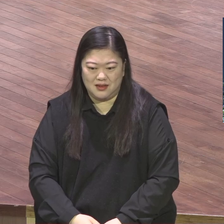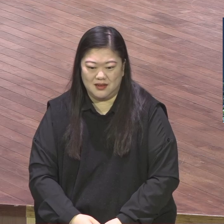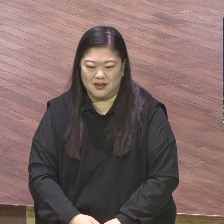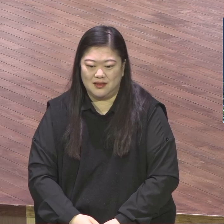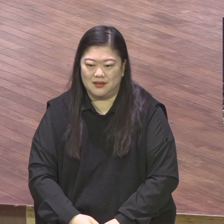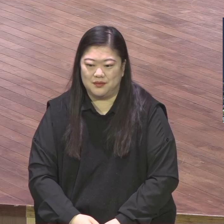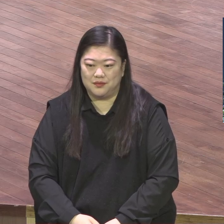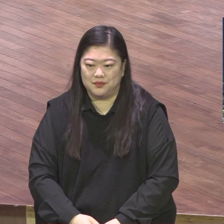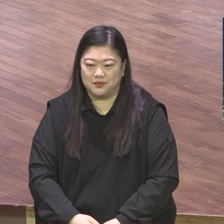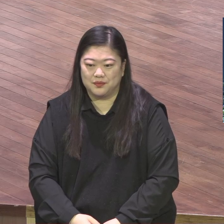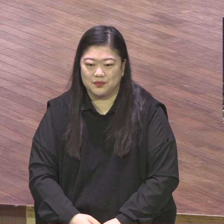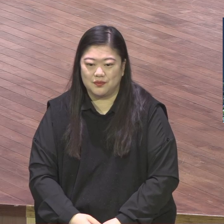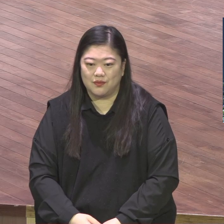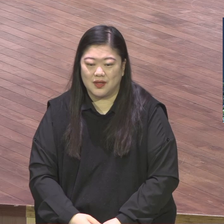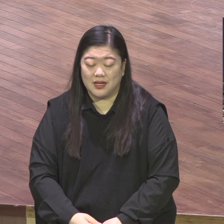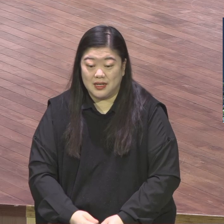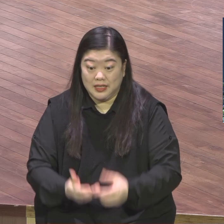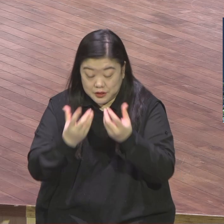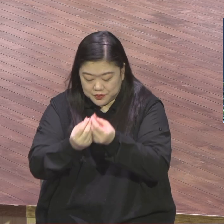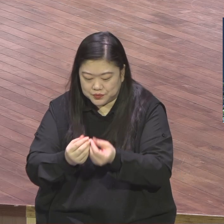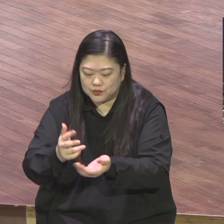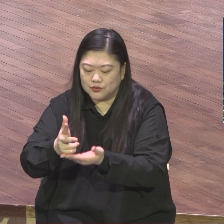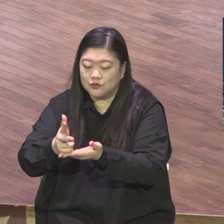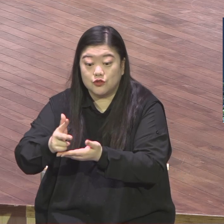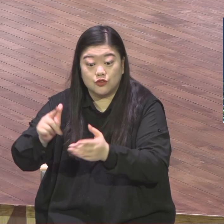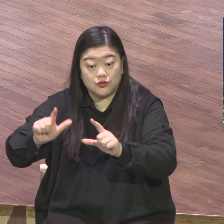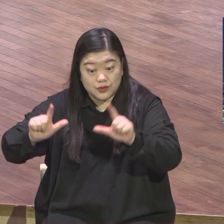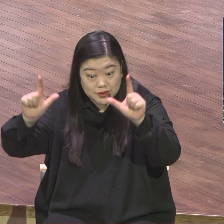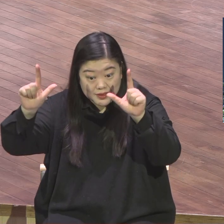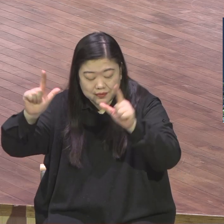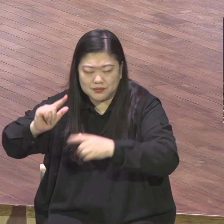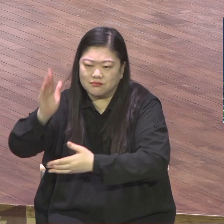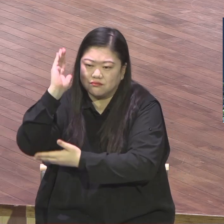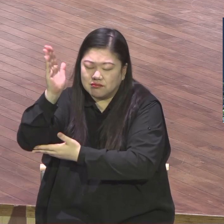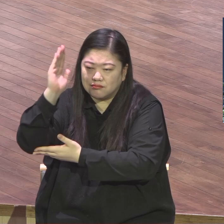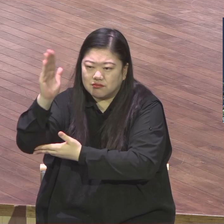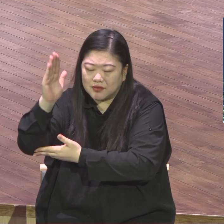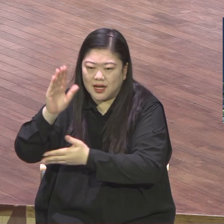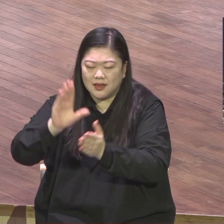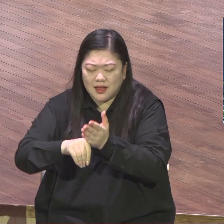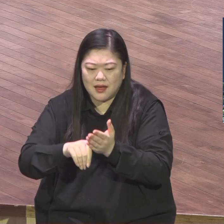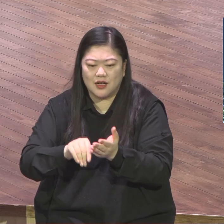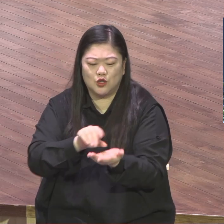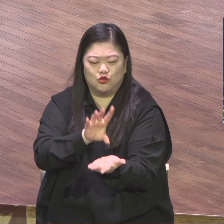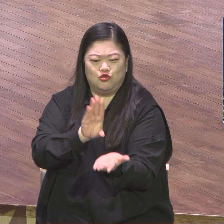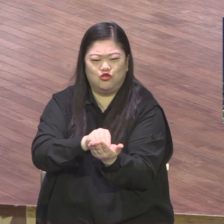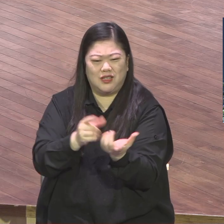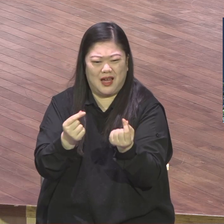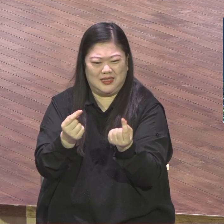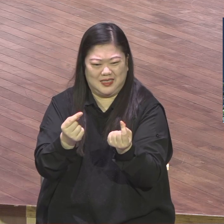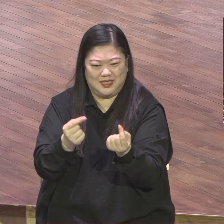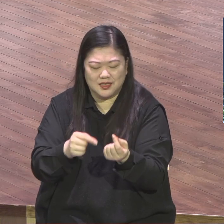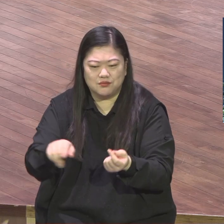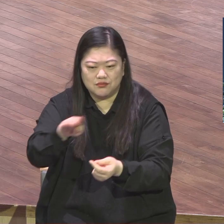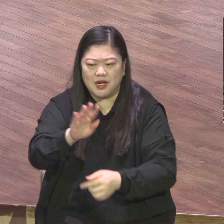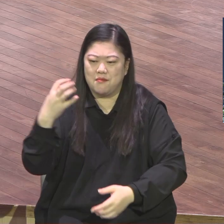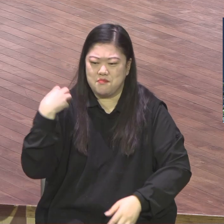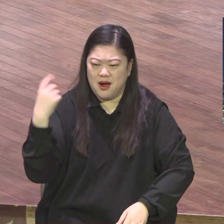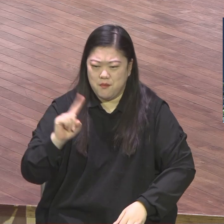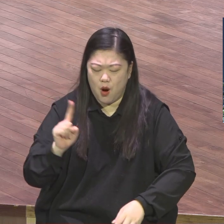강단에서 어떤 미션이 떨어지면 그것을 전부 내 것으로 받았습니다. 하나님이 나에게 말씀하시는구나.